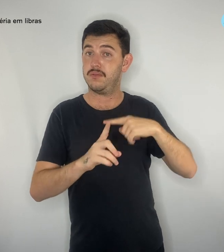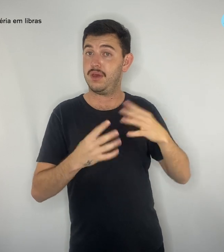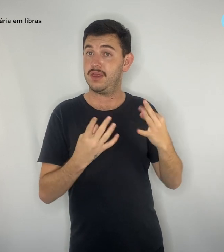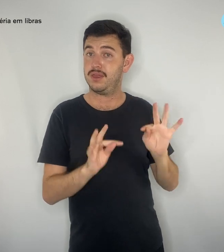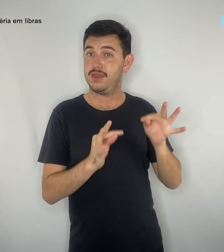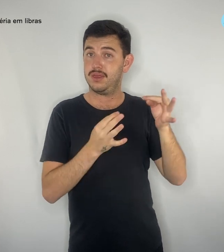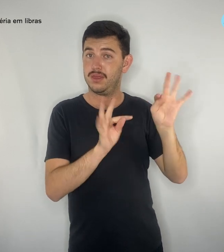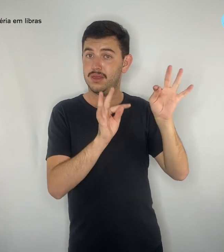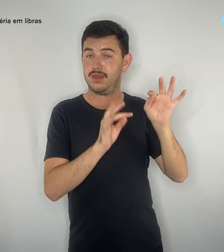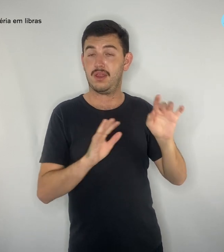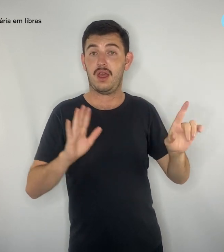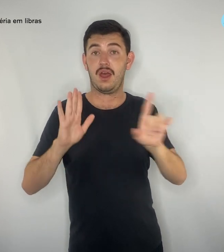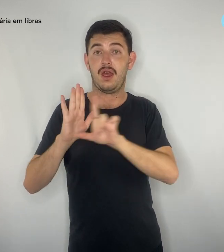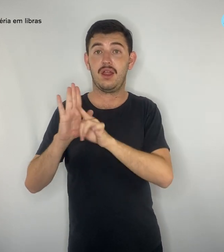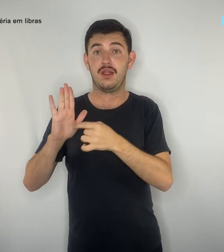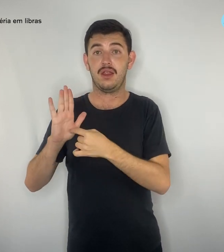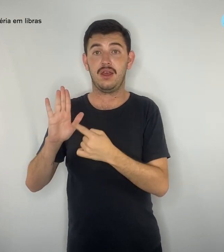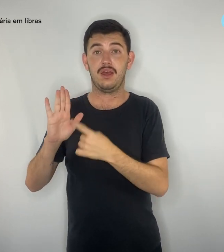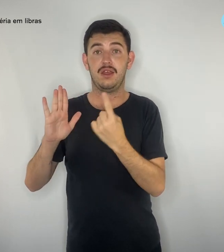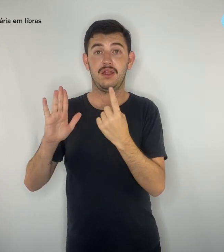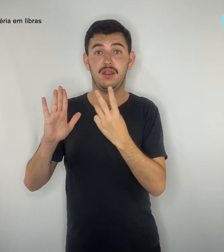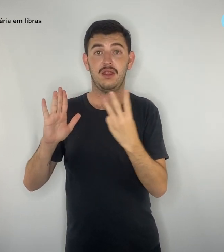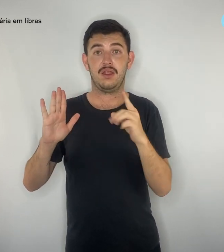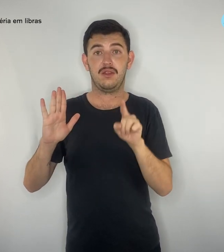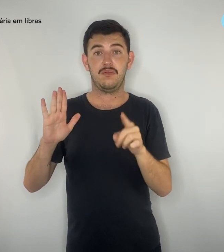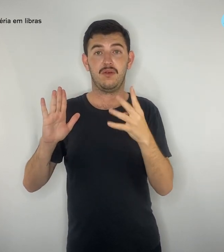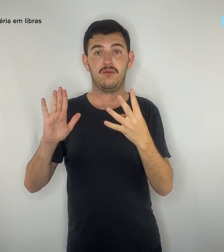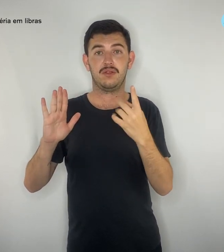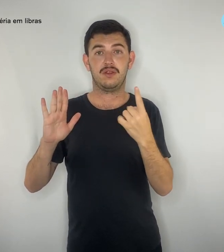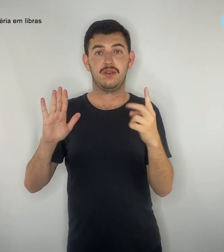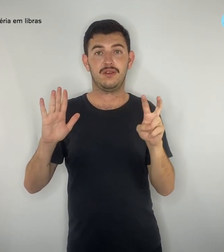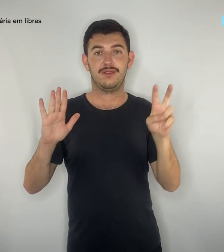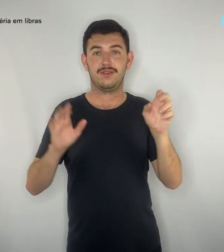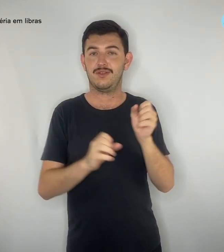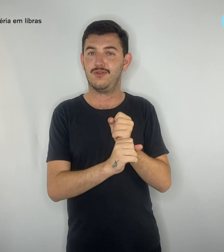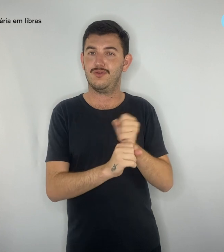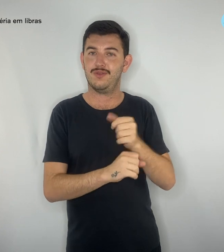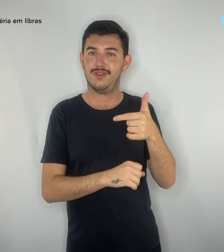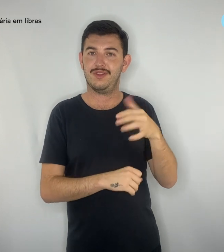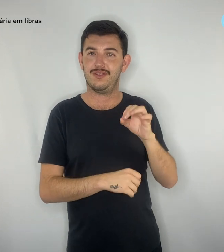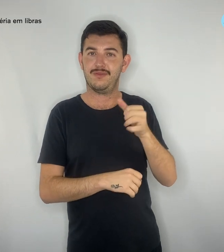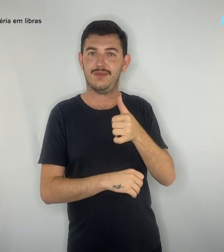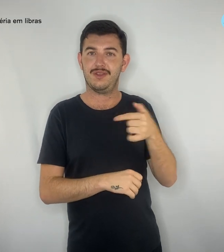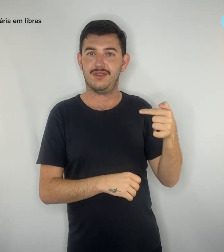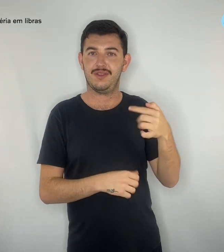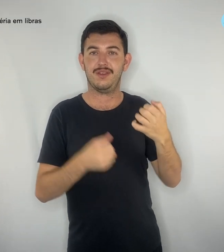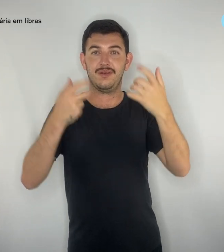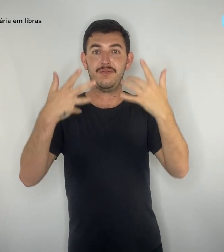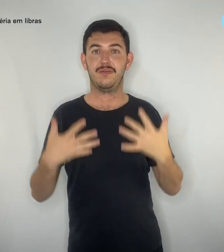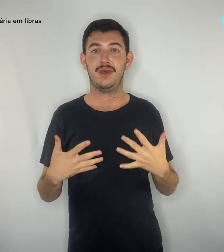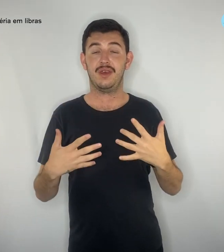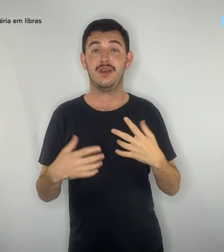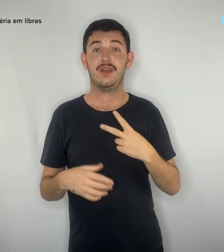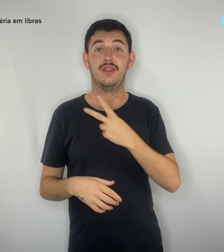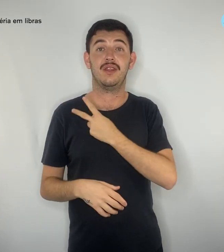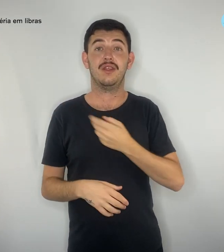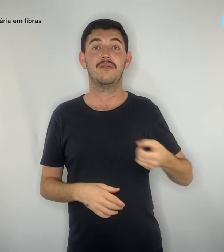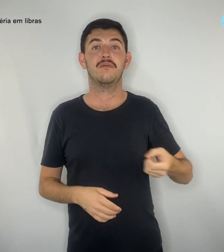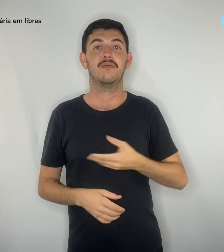.415 de 2017, o novo ensino médio estabelece as disciplinas de